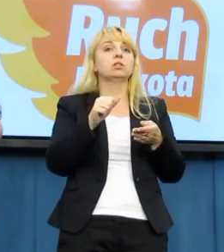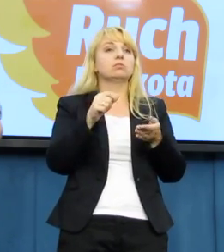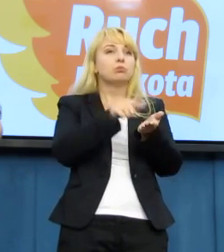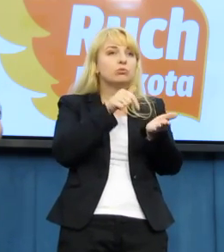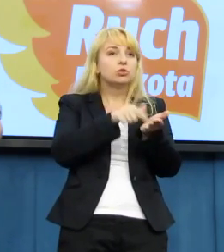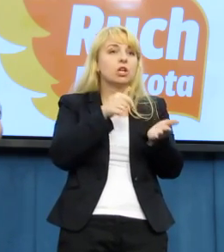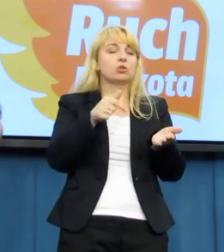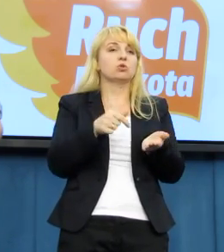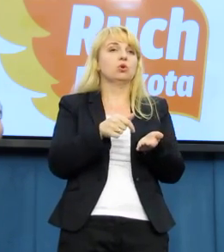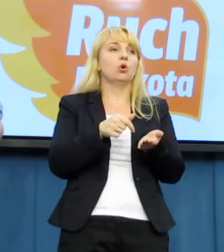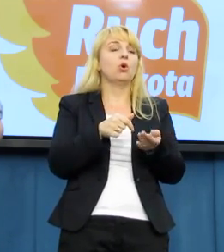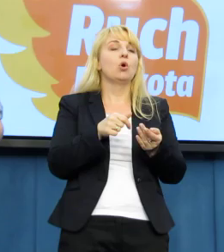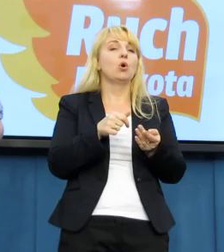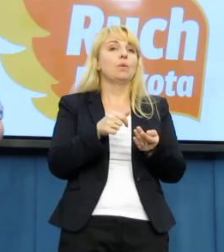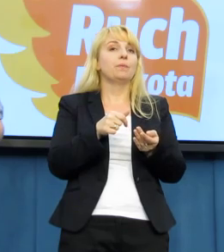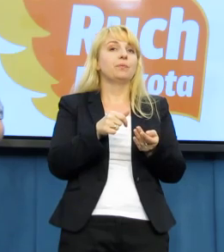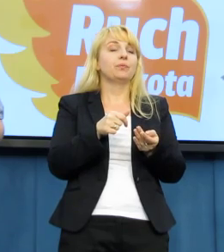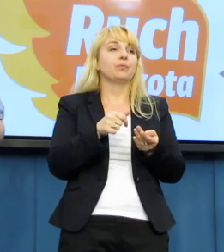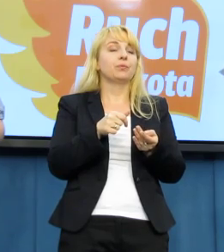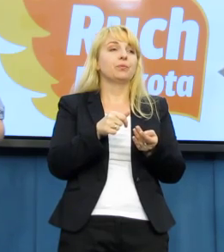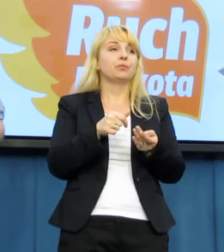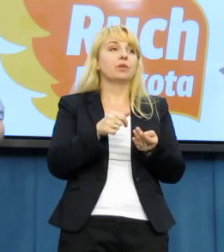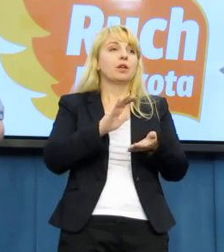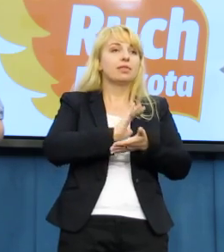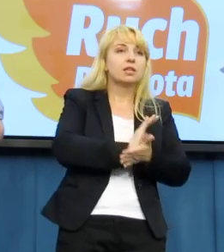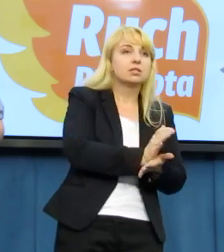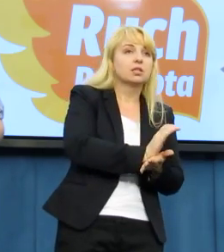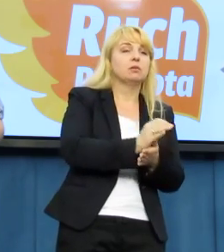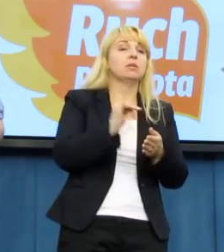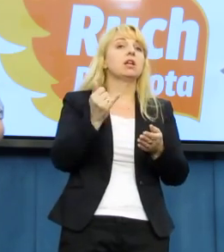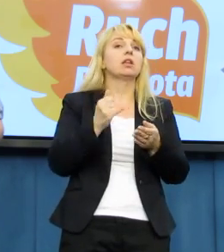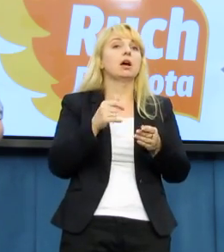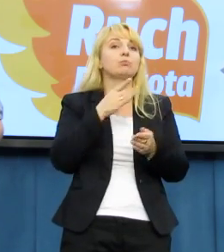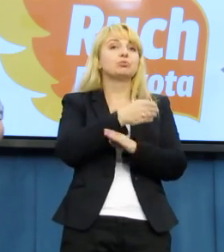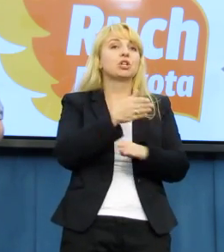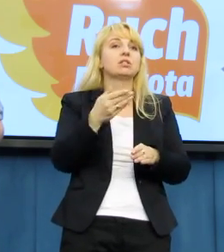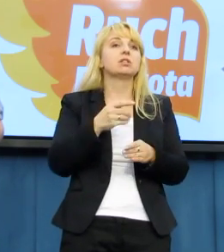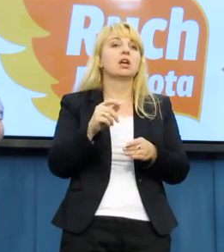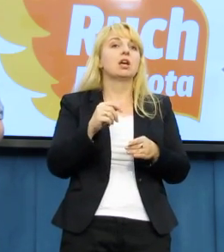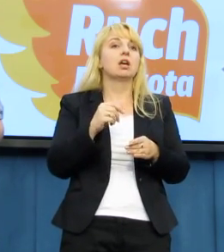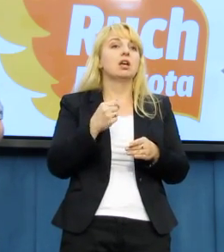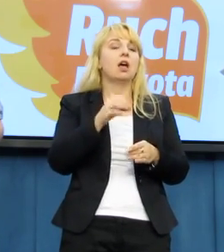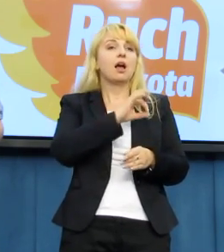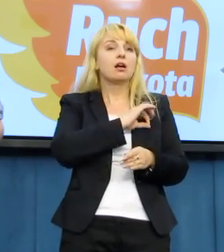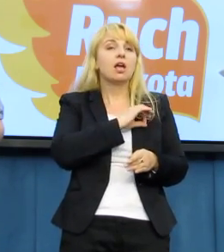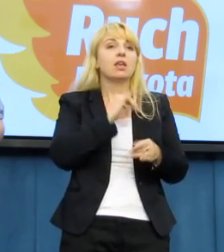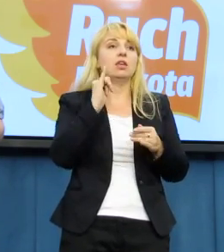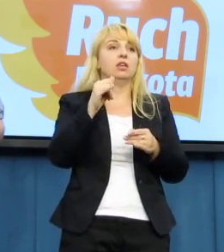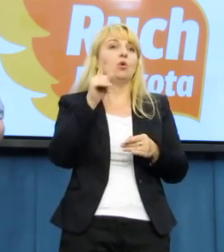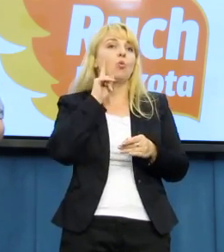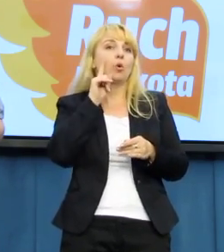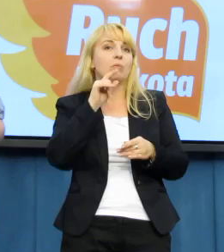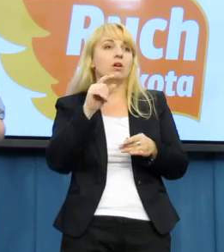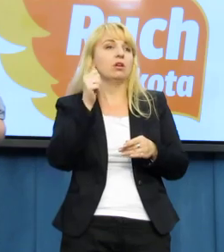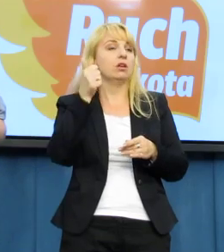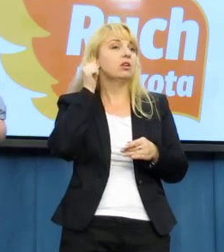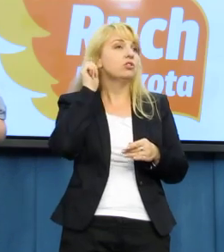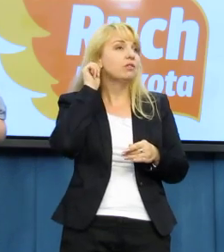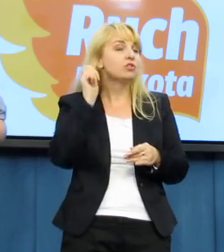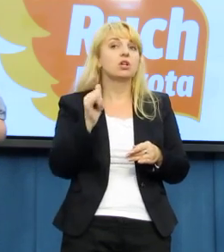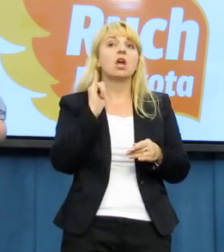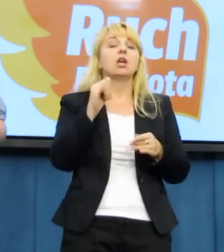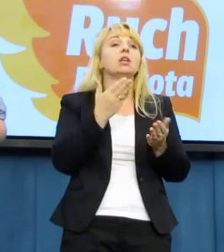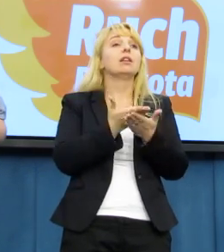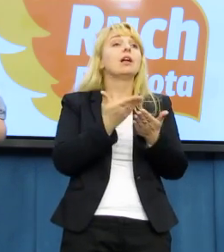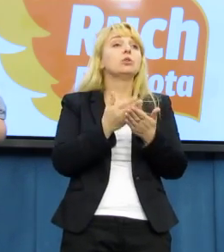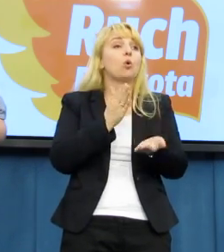częstsze przypadki dyskryminacji ze względu na orientację seksualną i tożsamość płciową. Rada wzywa Polskę